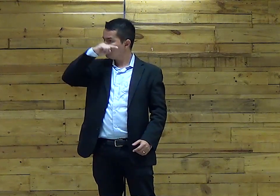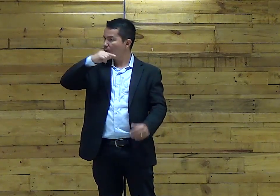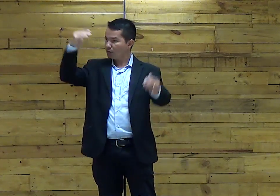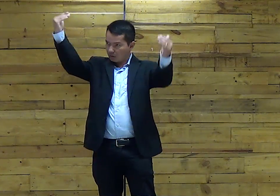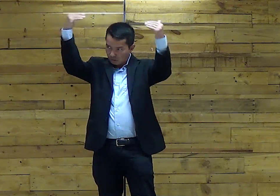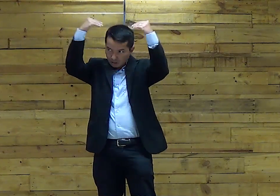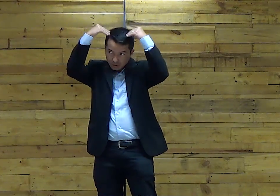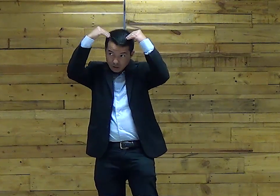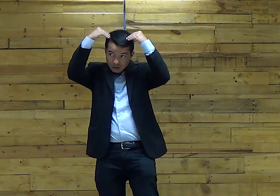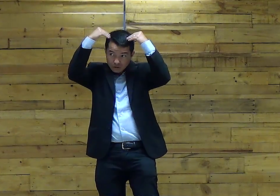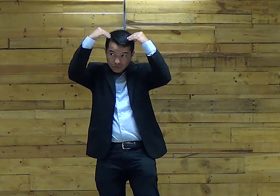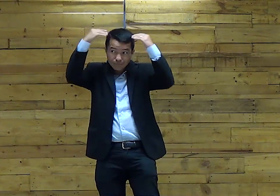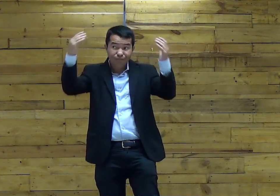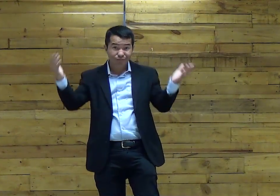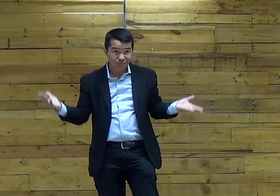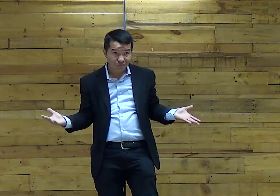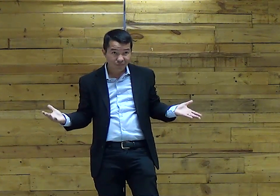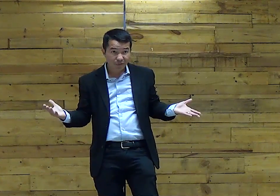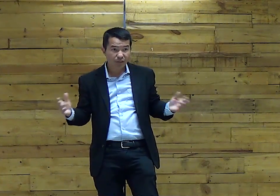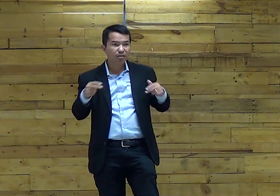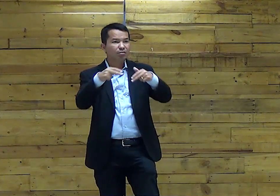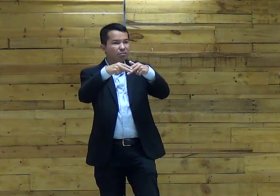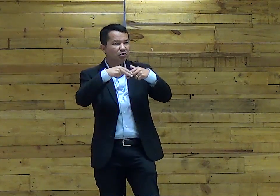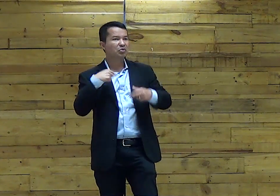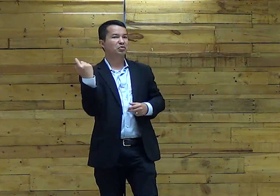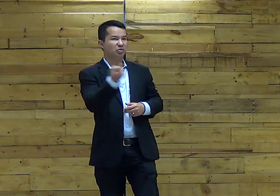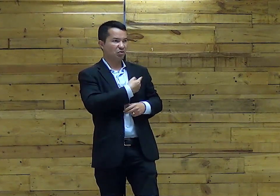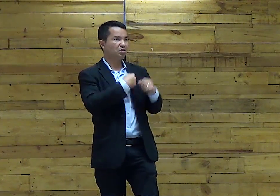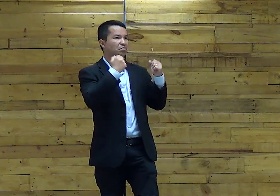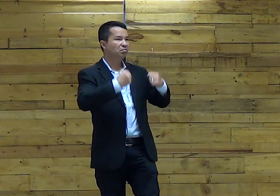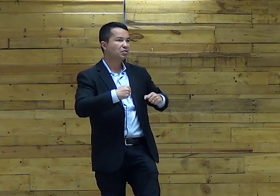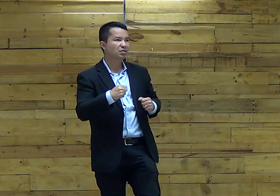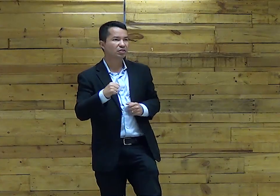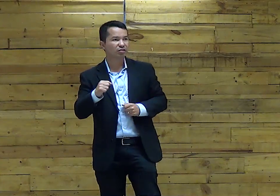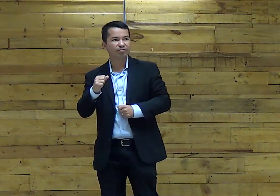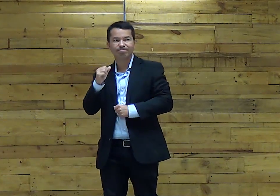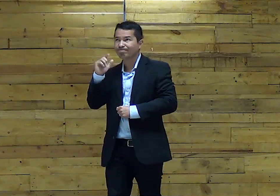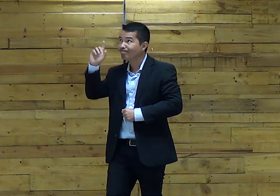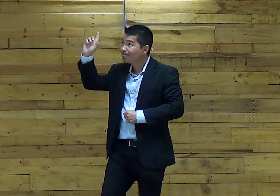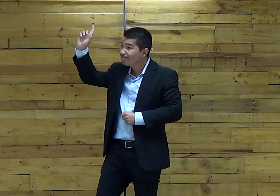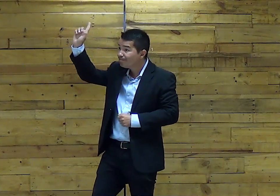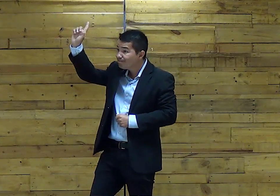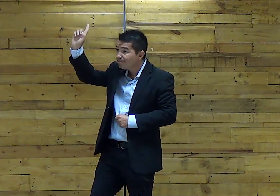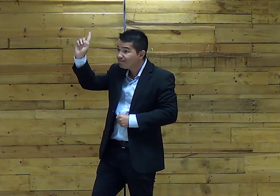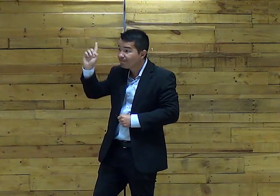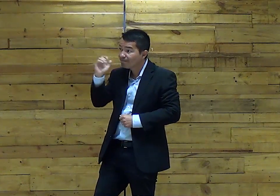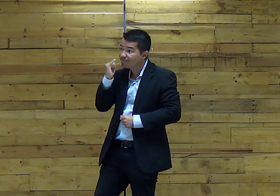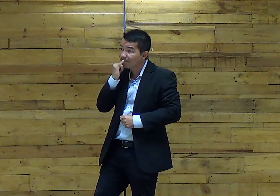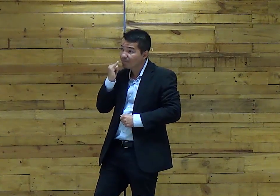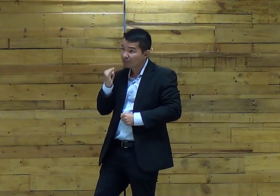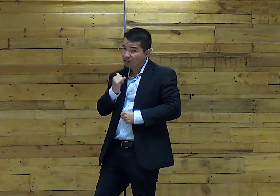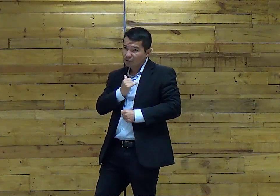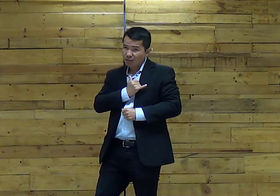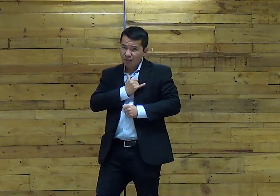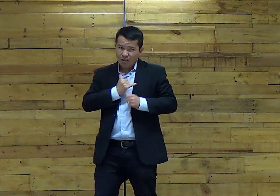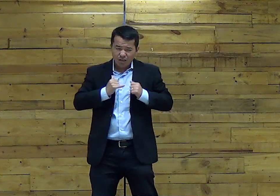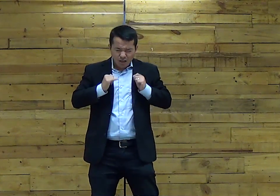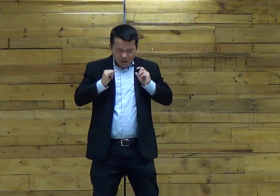Olhar para as coisas Isso é o que está dentro de nós Por causa disso